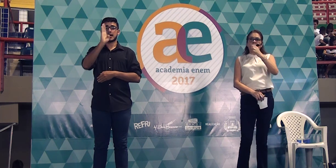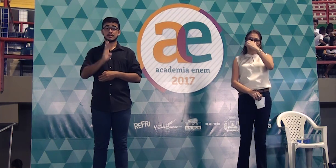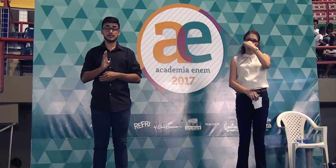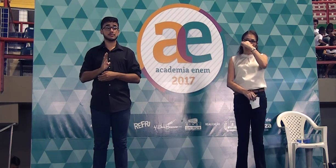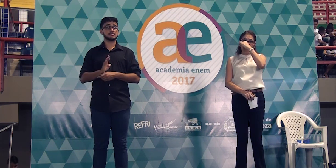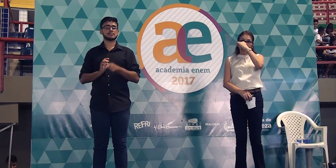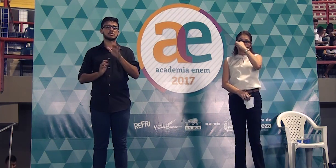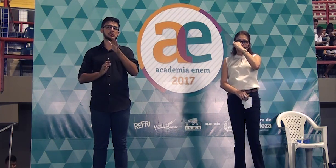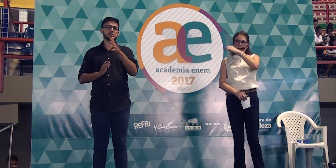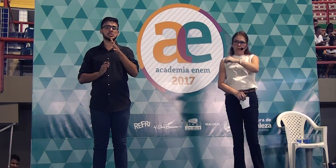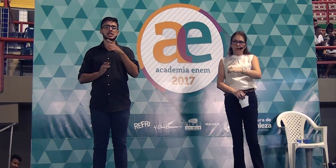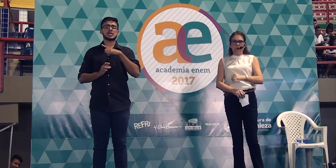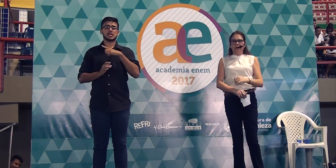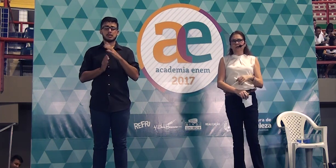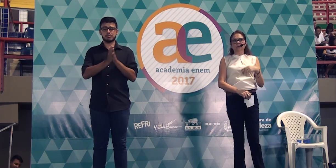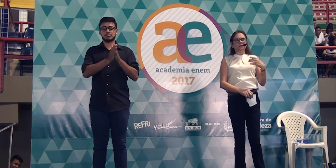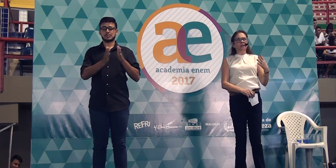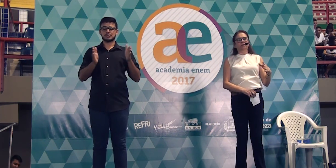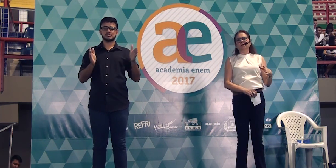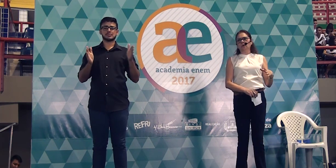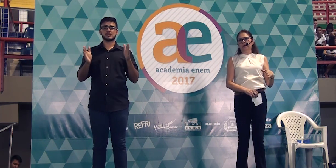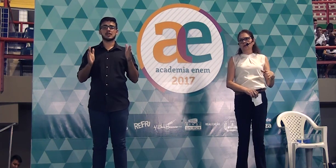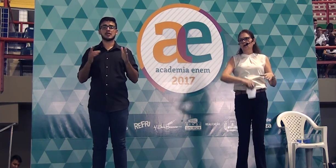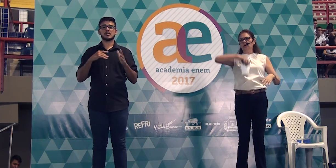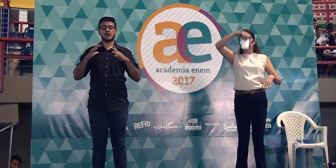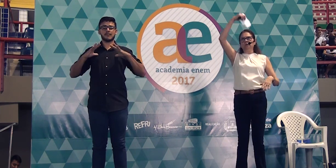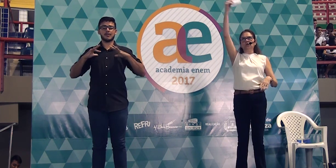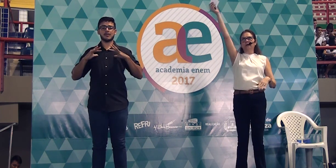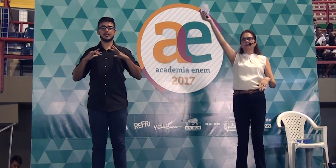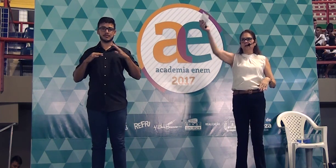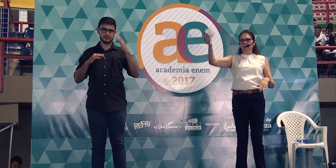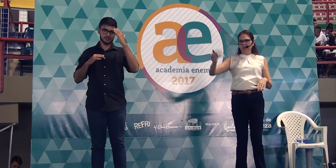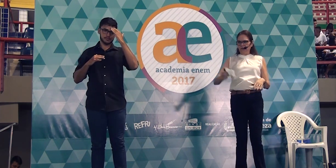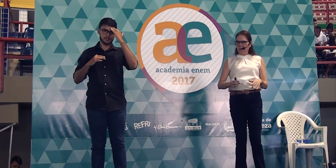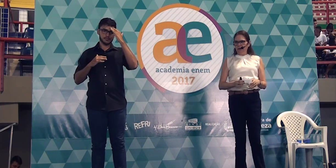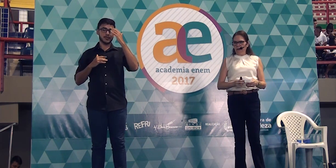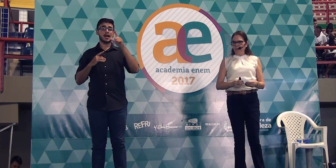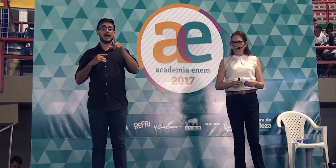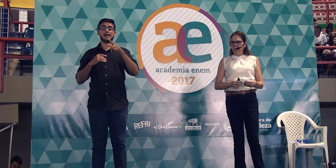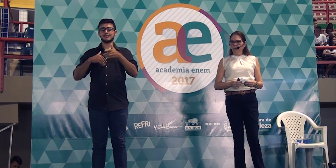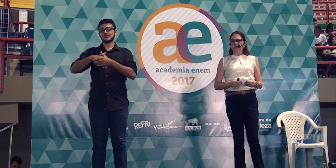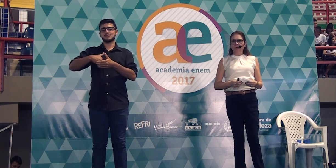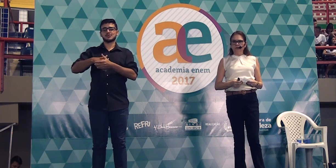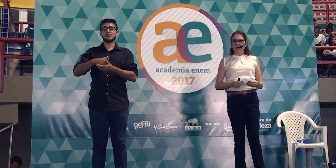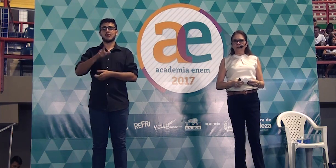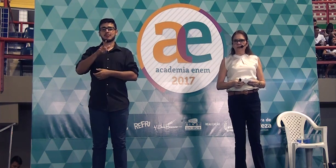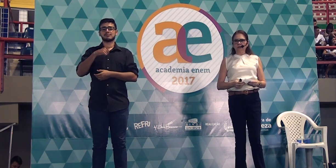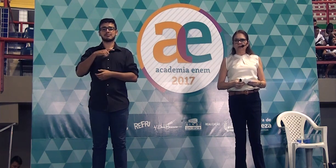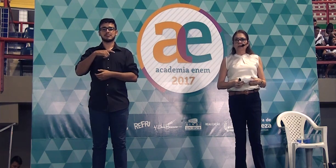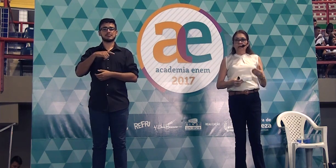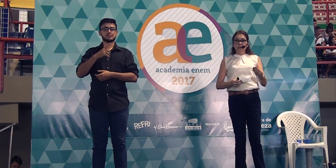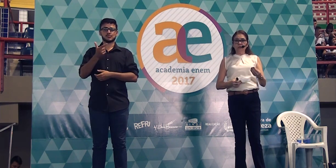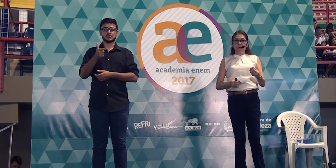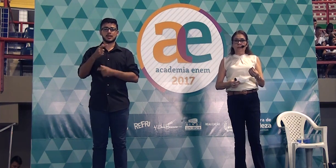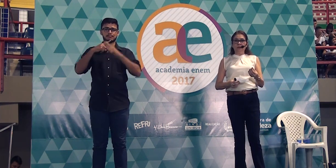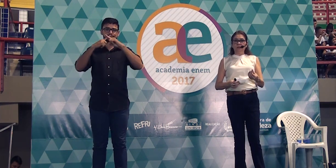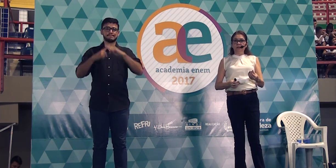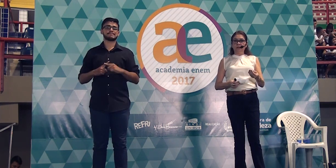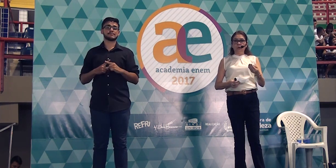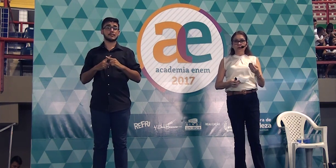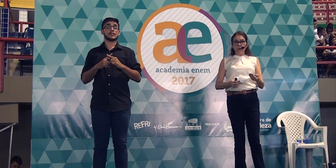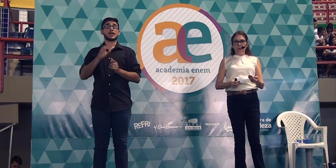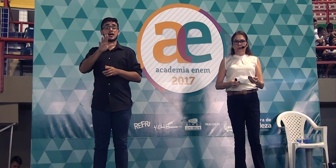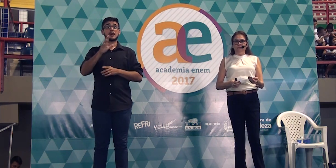num período que eles não iam jogar. Tipo assim, eles comeram hoje e iam jogar só na outra semana, mas foi feito isso. Isso